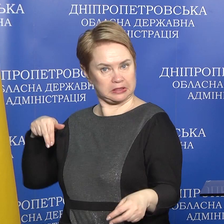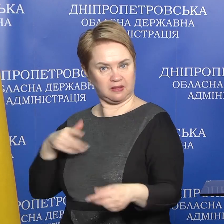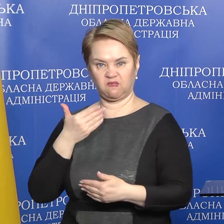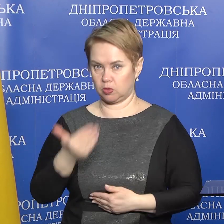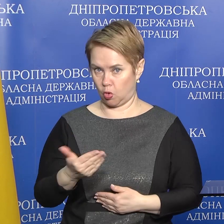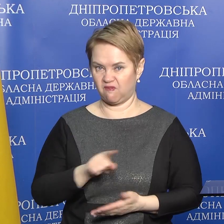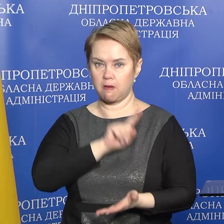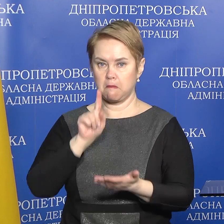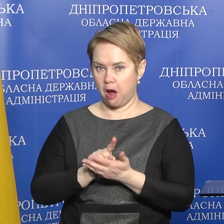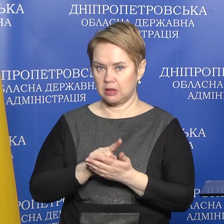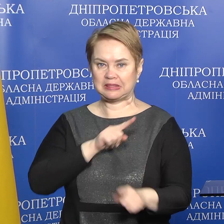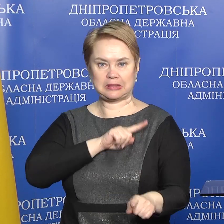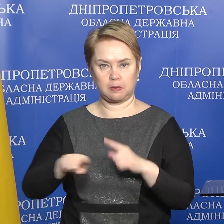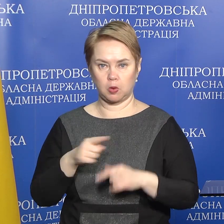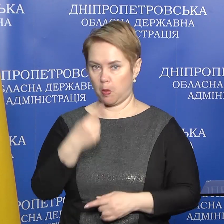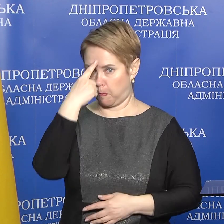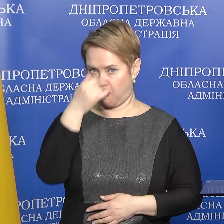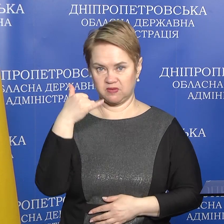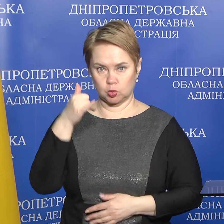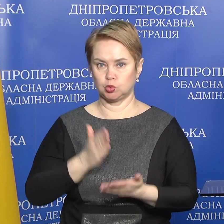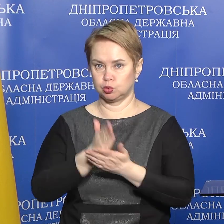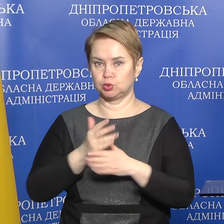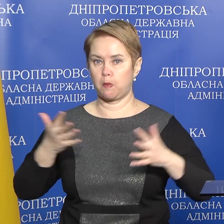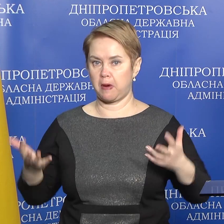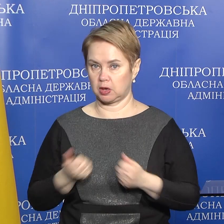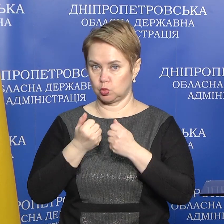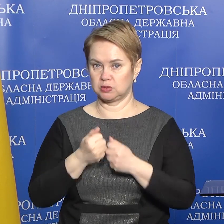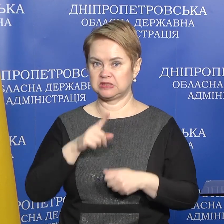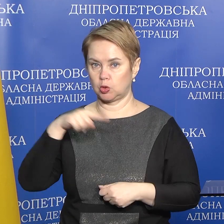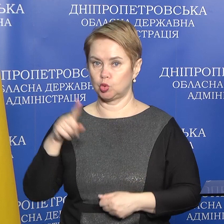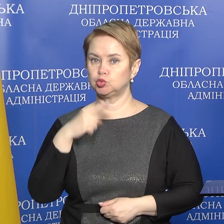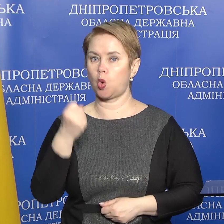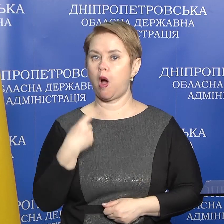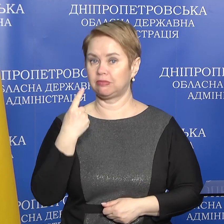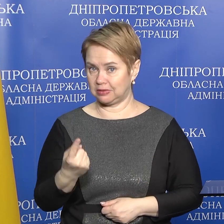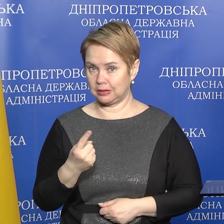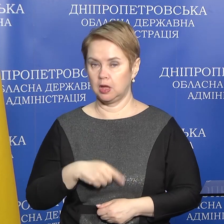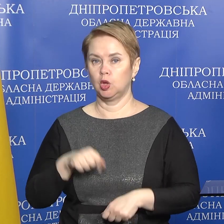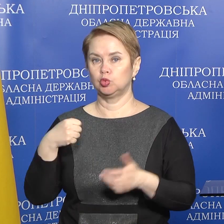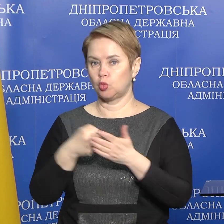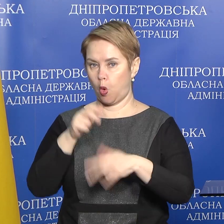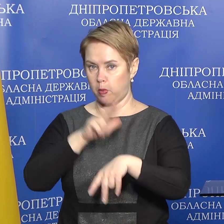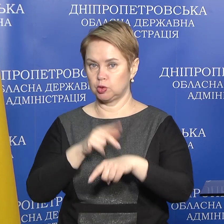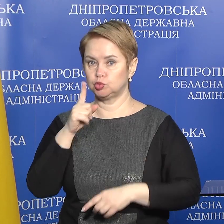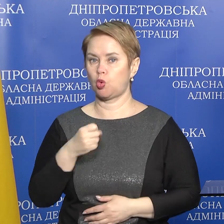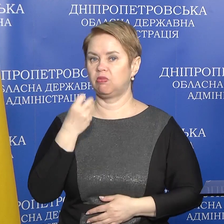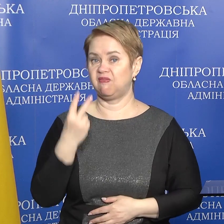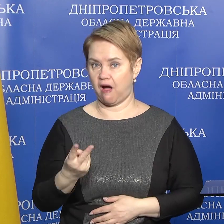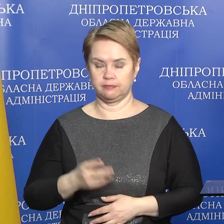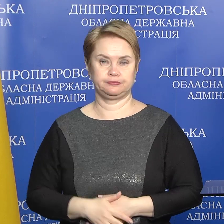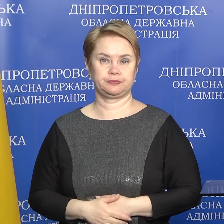нього, ви маєте терміново повідомити до служби порятунку за номером 101 та до поліції за номером 102.